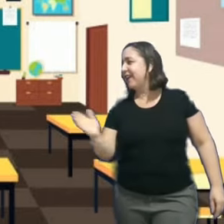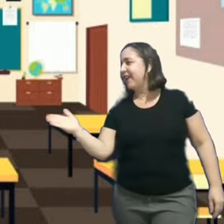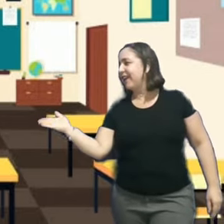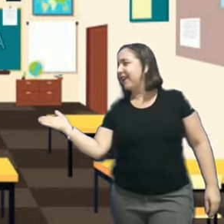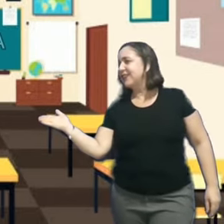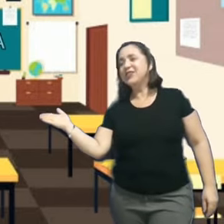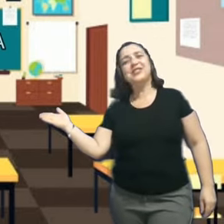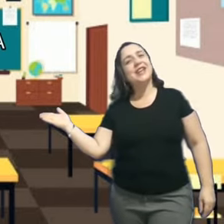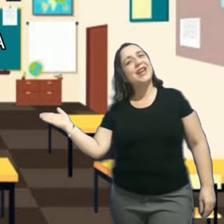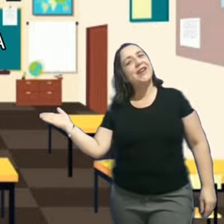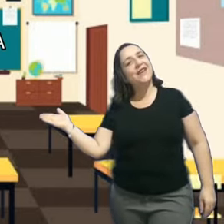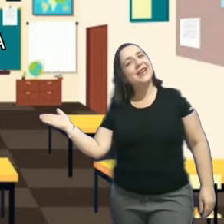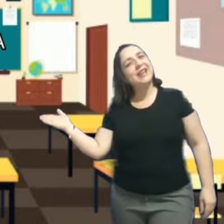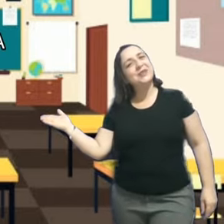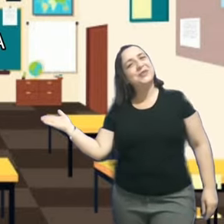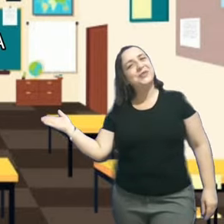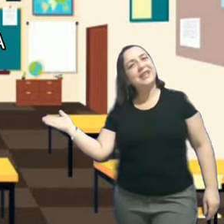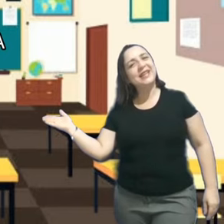de...